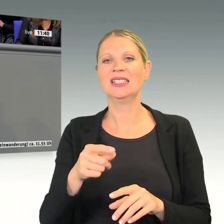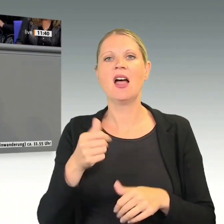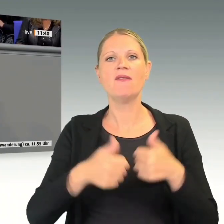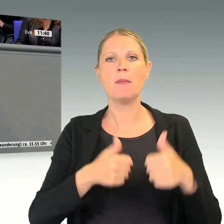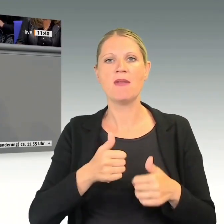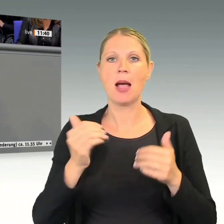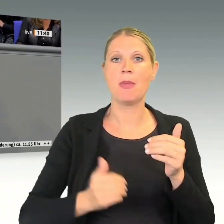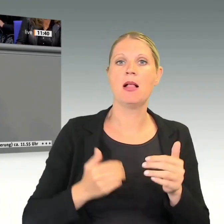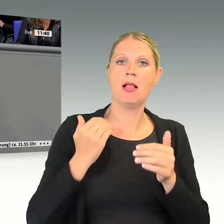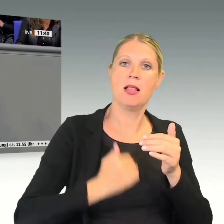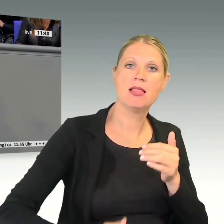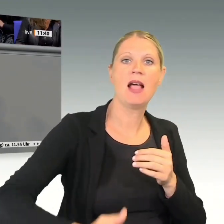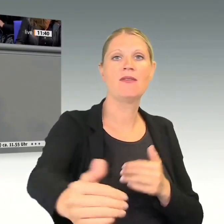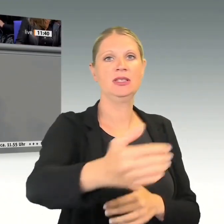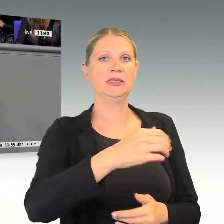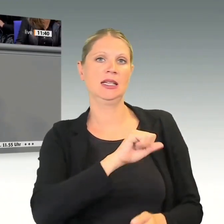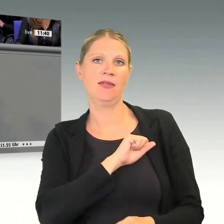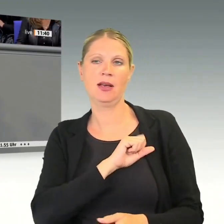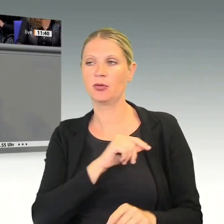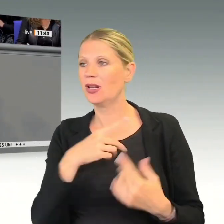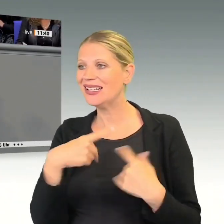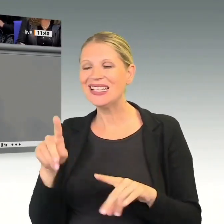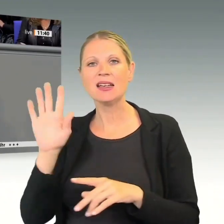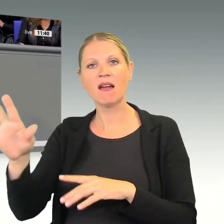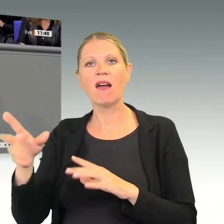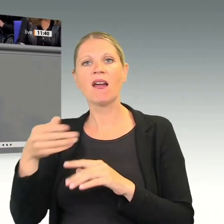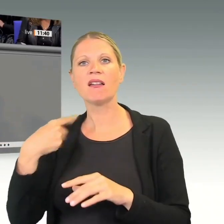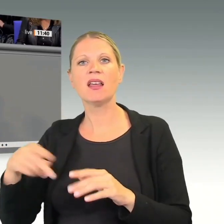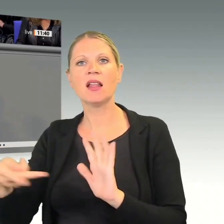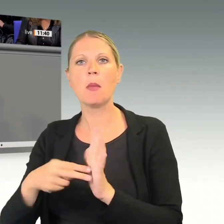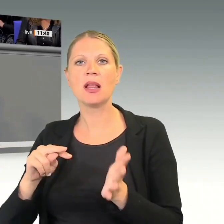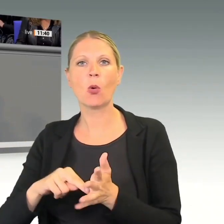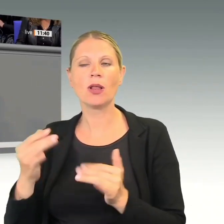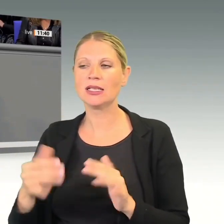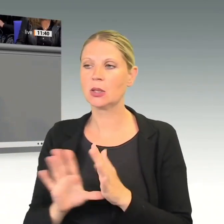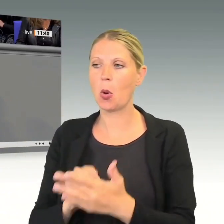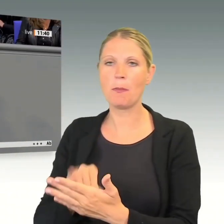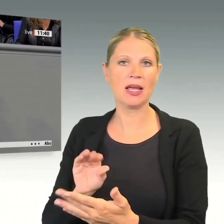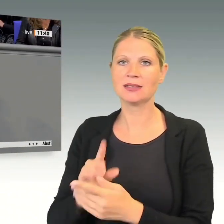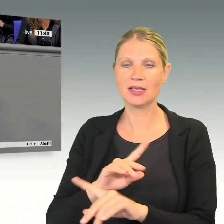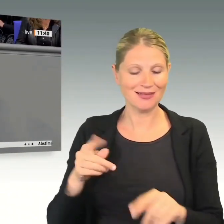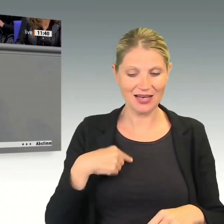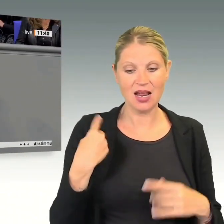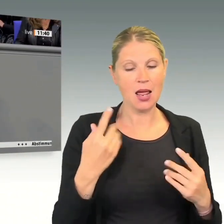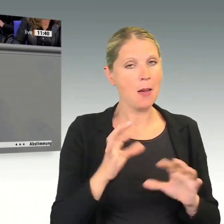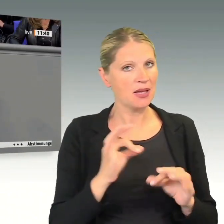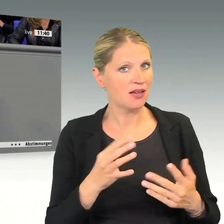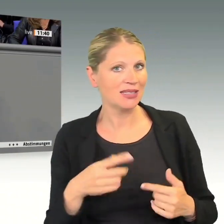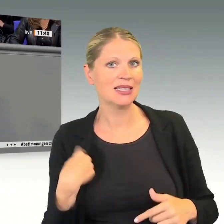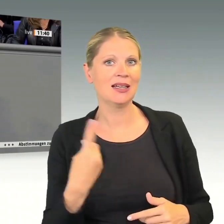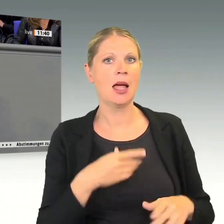eben nicht der Methoden Chinas bedienen, sondern wir sollten ein besseres Angebot machen, ein Angebot auf Augenhöhe.